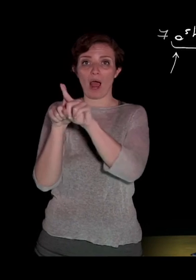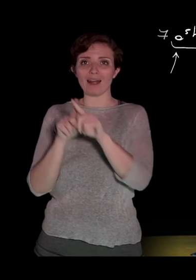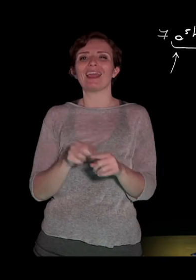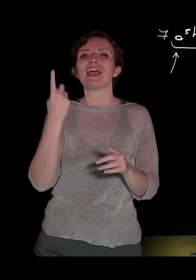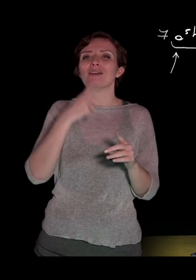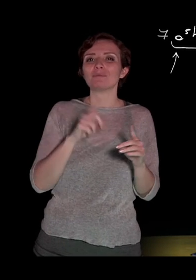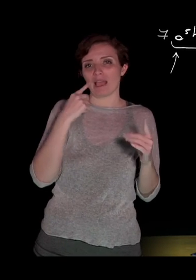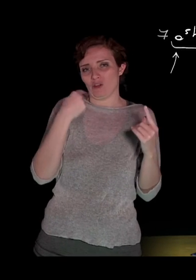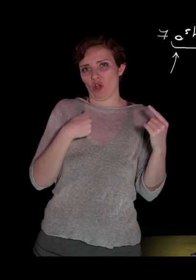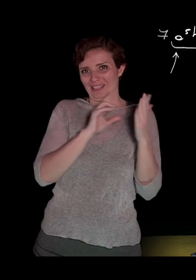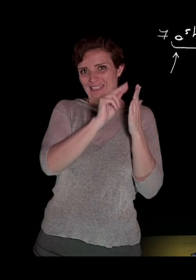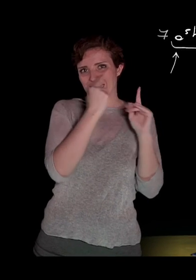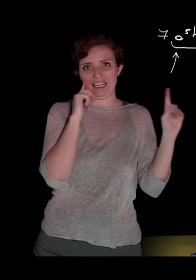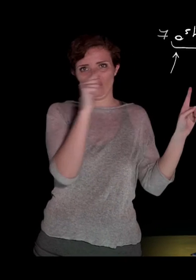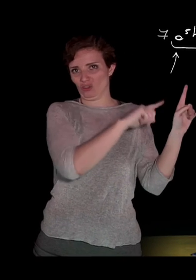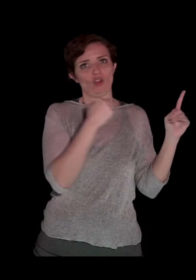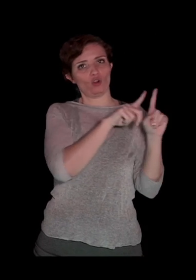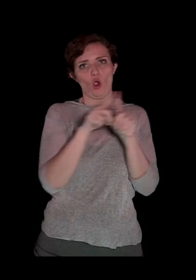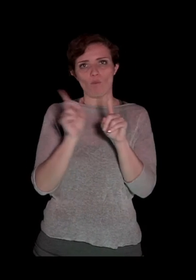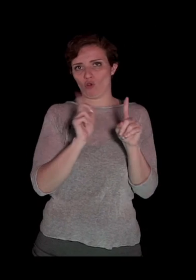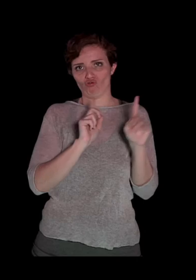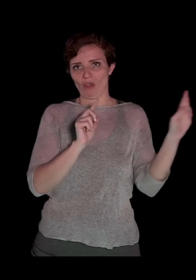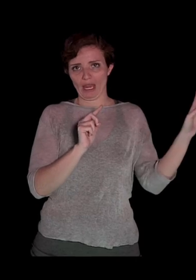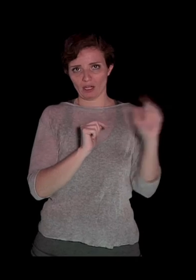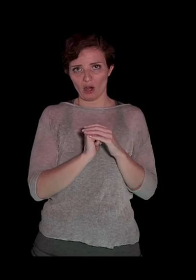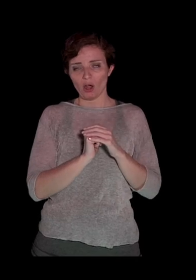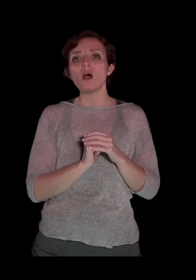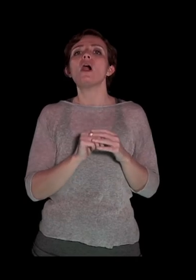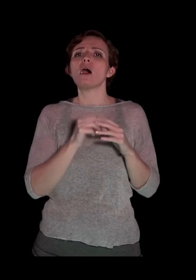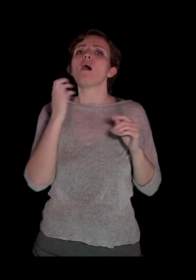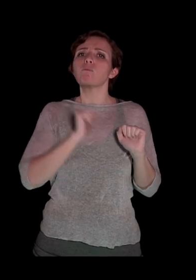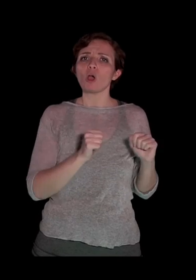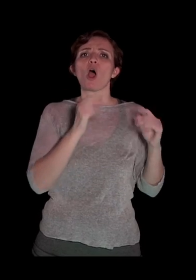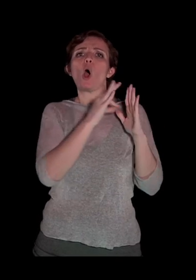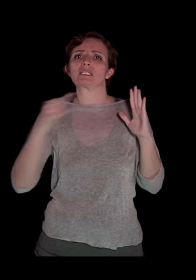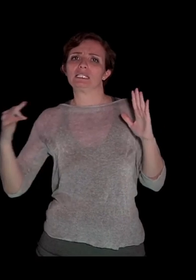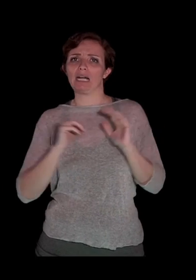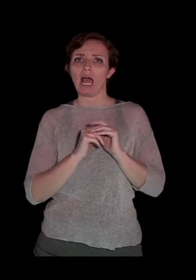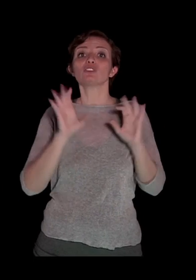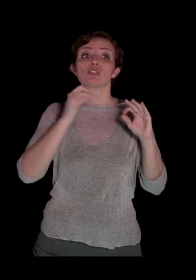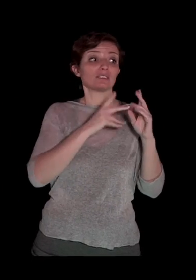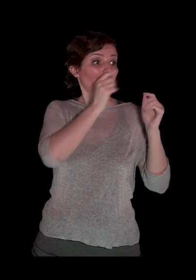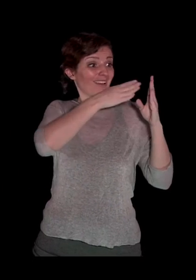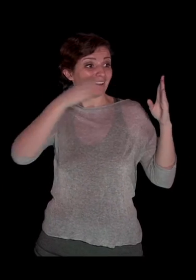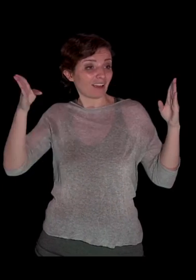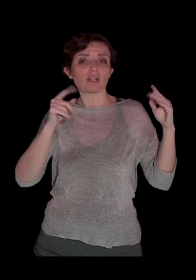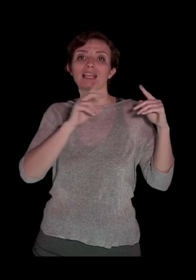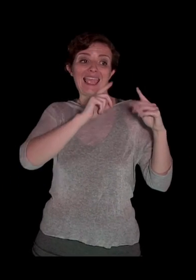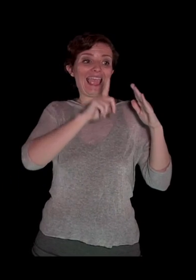evidentemente è un polinomio che non è omogeneo. Un polinomio può essere ordinato se tutti i termini sono disposti in maniera tale che gli esponenti